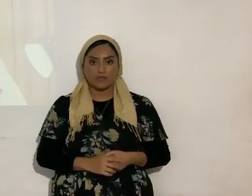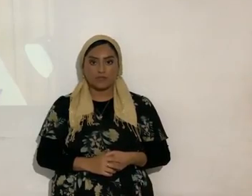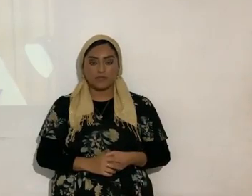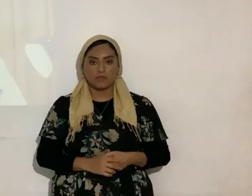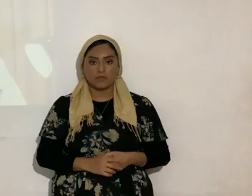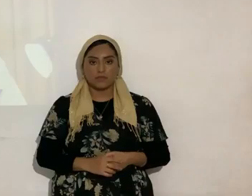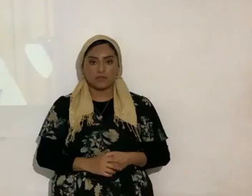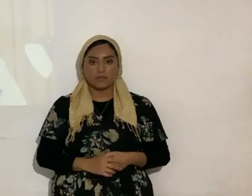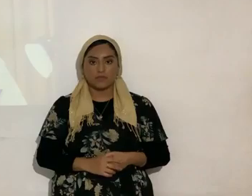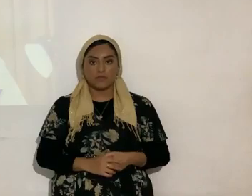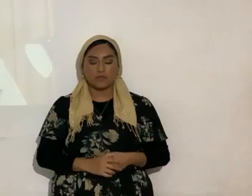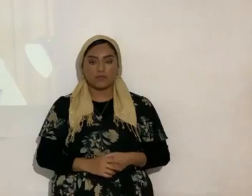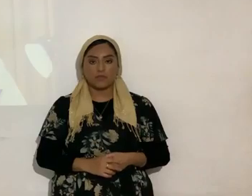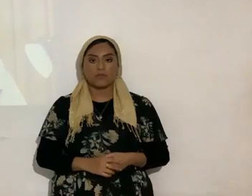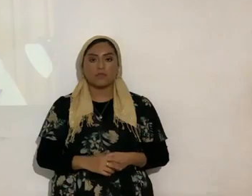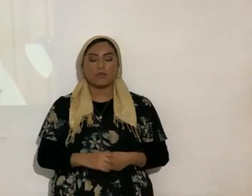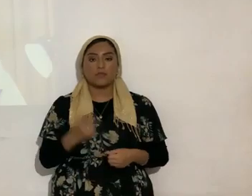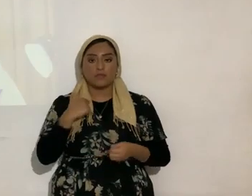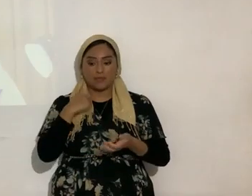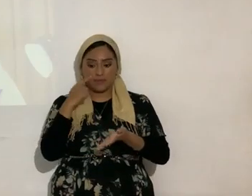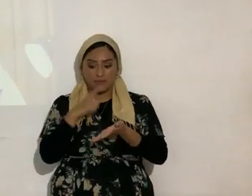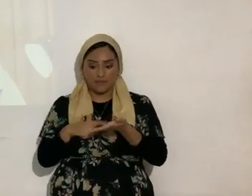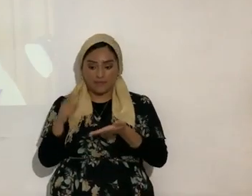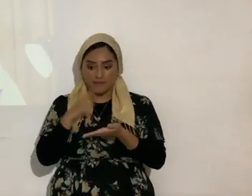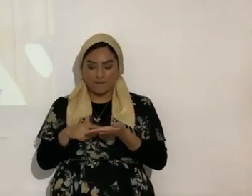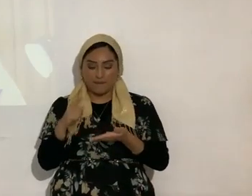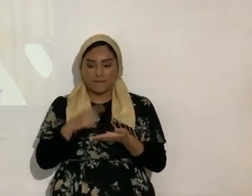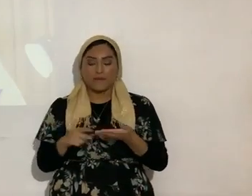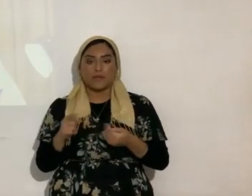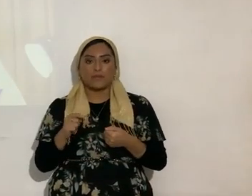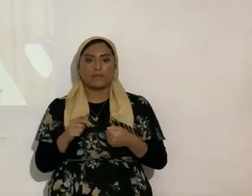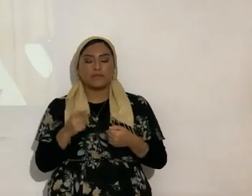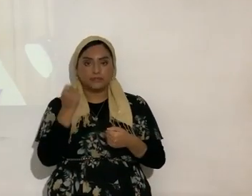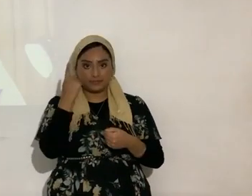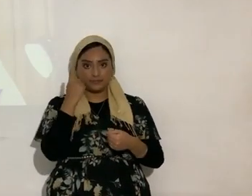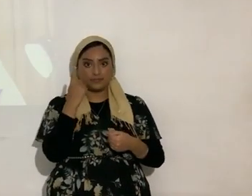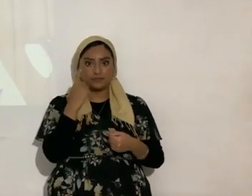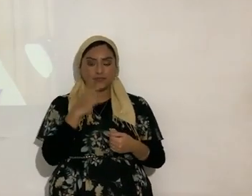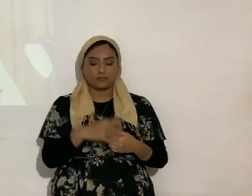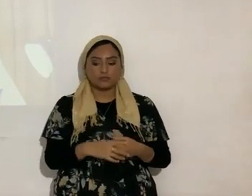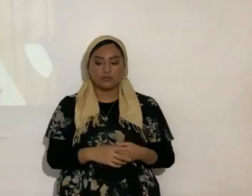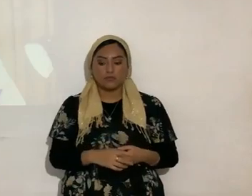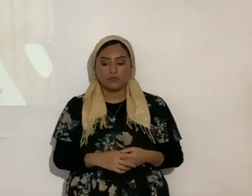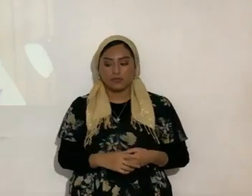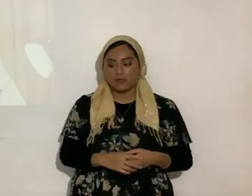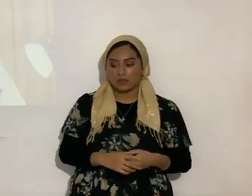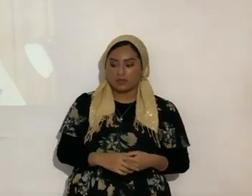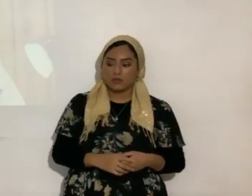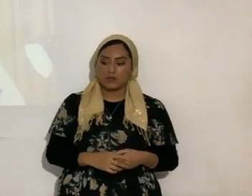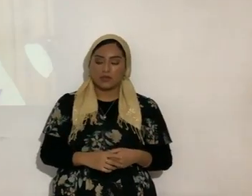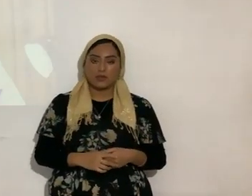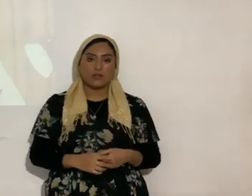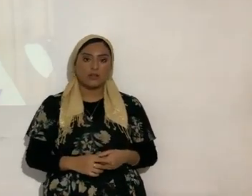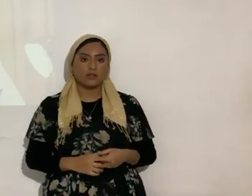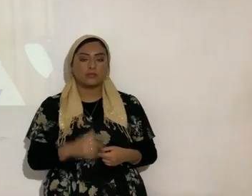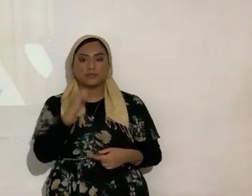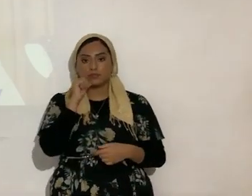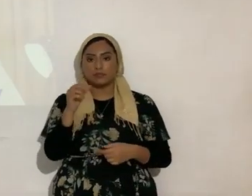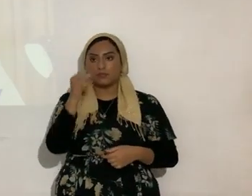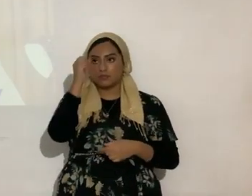mientras lo busco entonces si queda claro entonces a ver no deja Yahweh